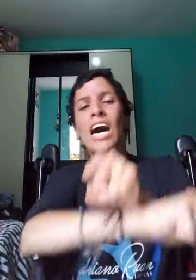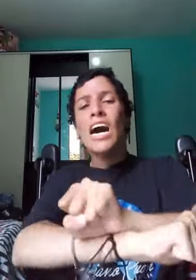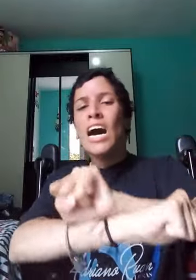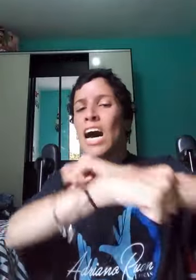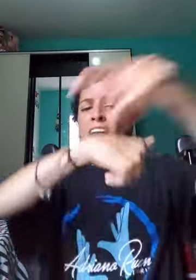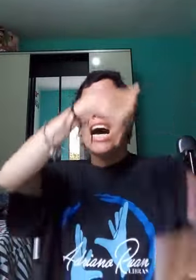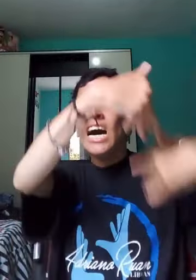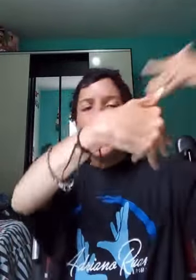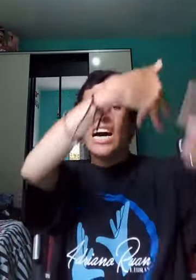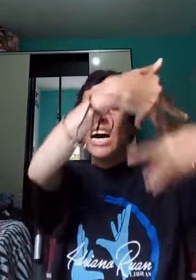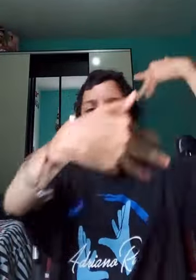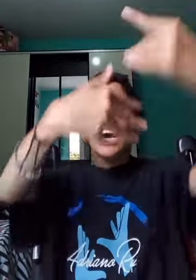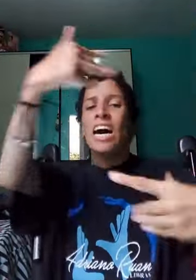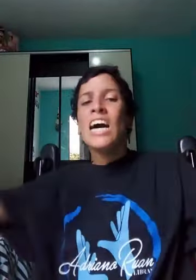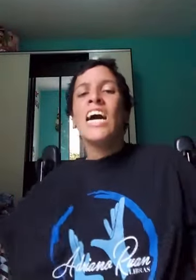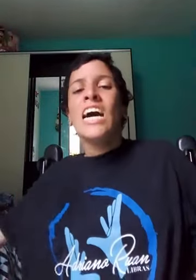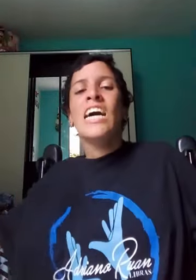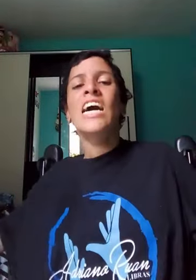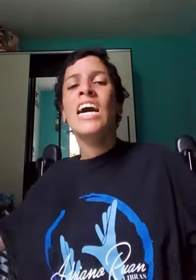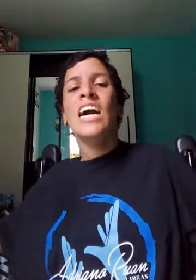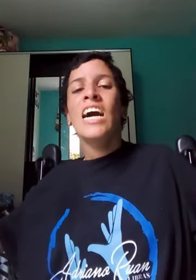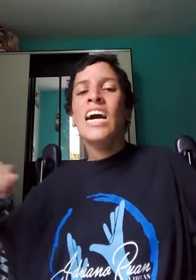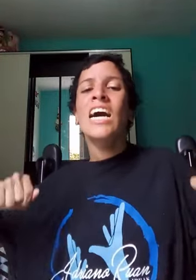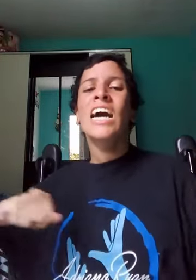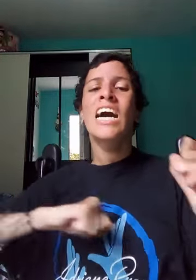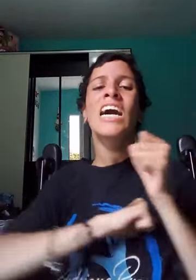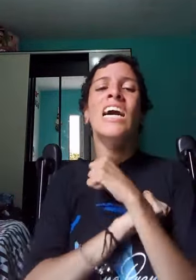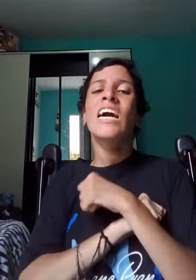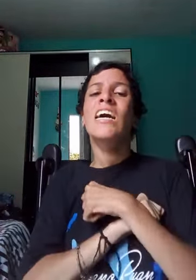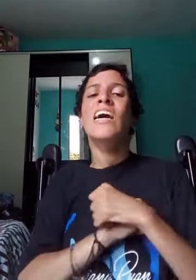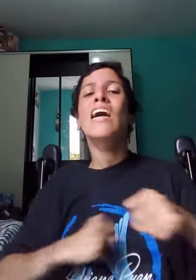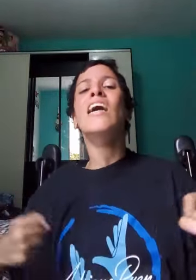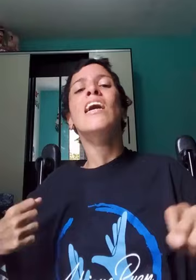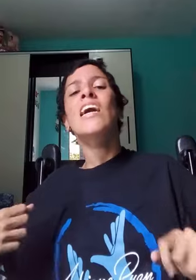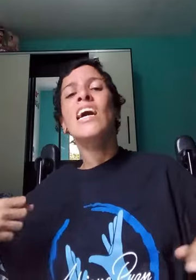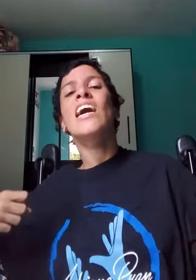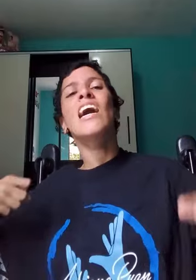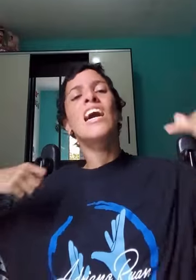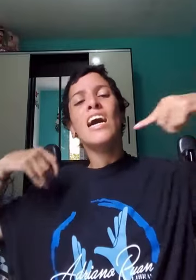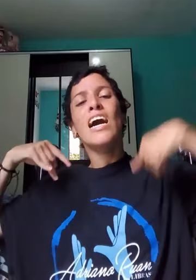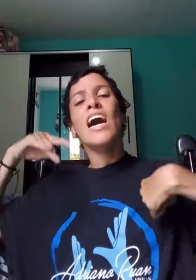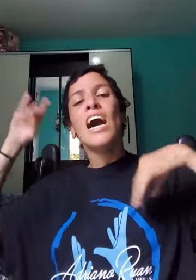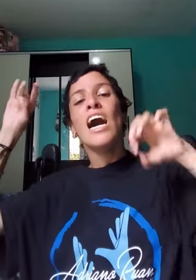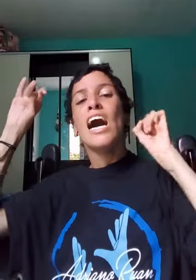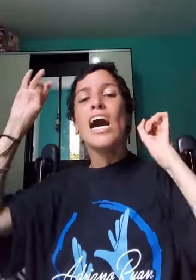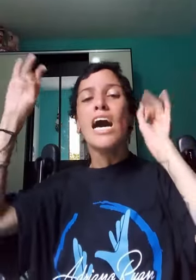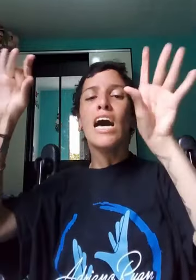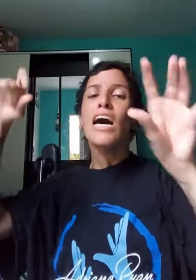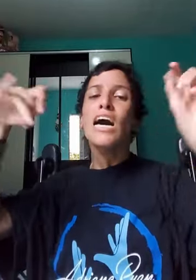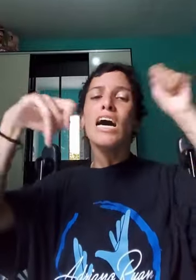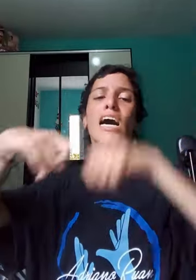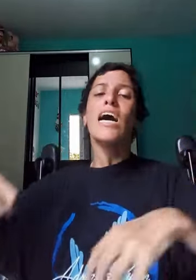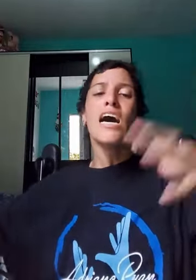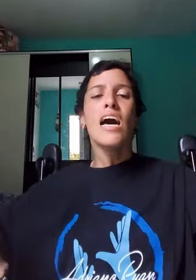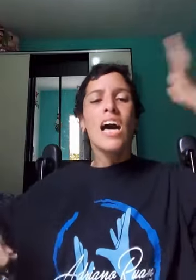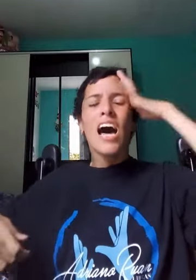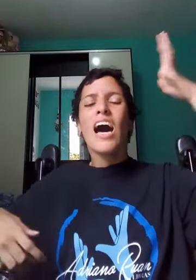deixe tanta vida Não deixe Eu só preciso